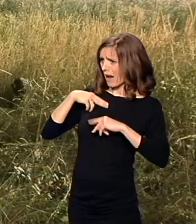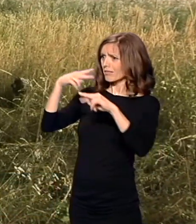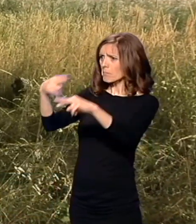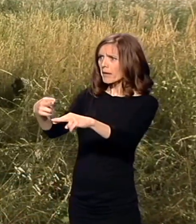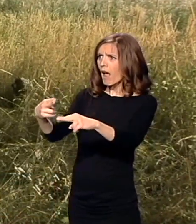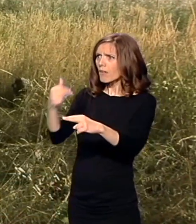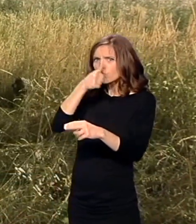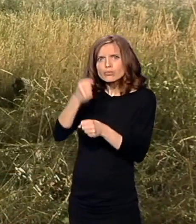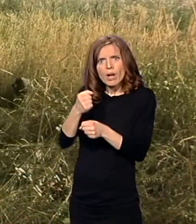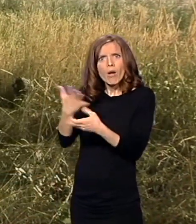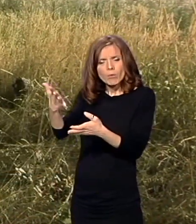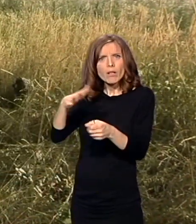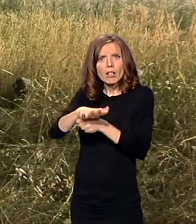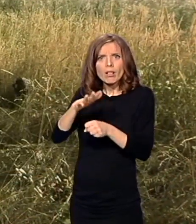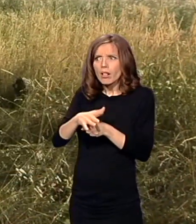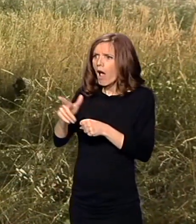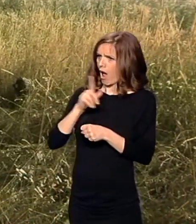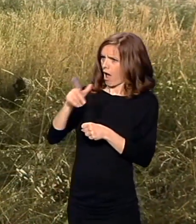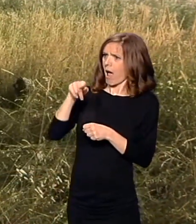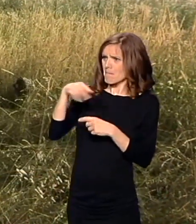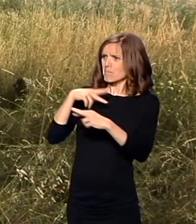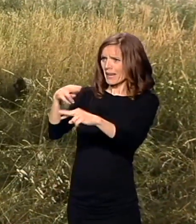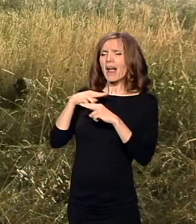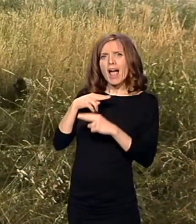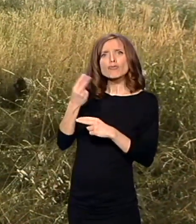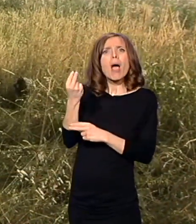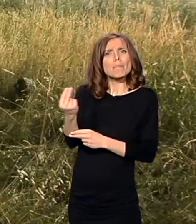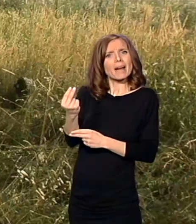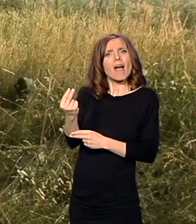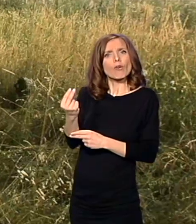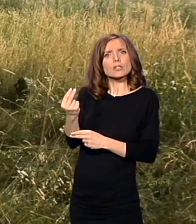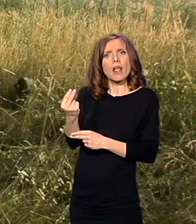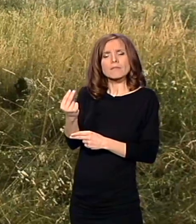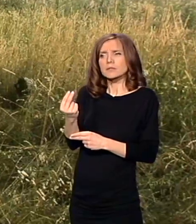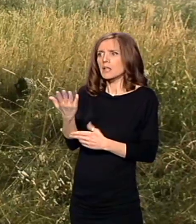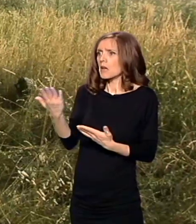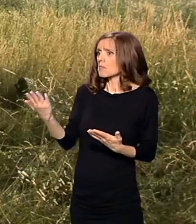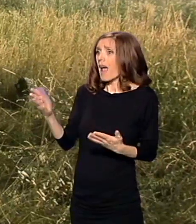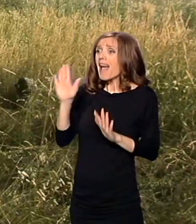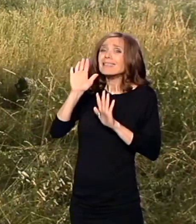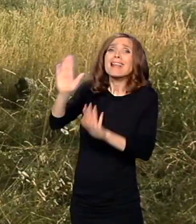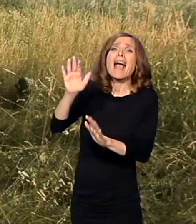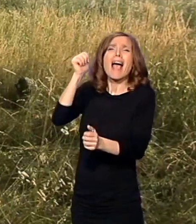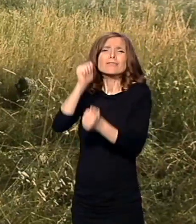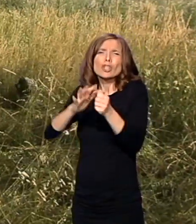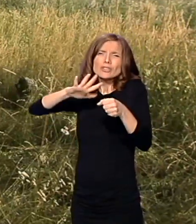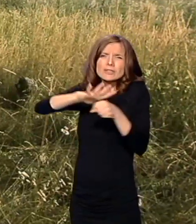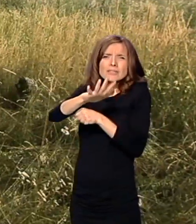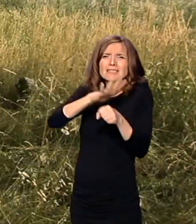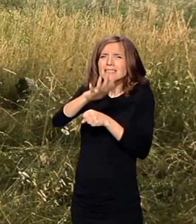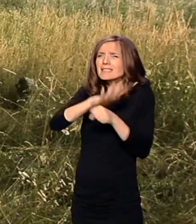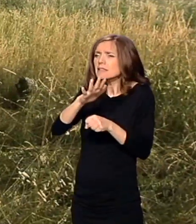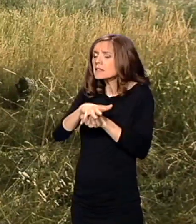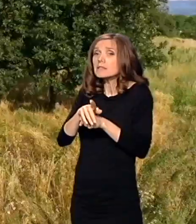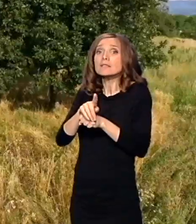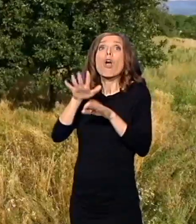Dakle, brat po pravoslavnoj veri da to ostalo je nezapanđeno takav jedan